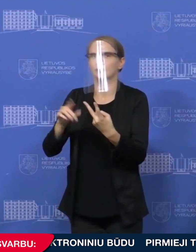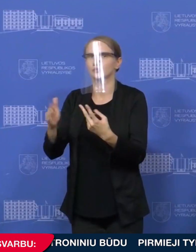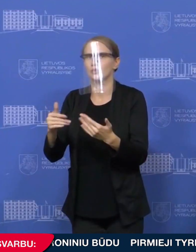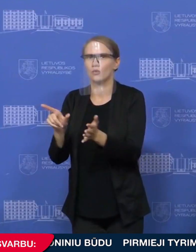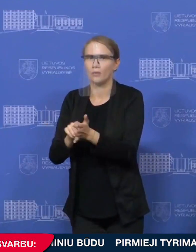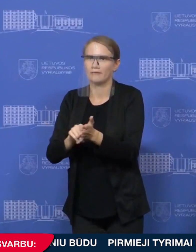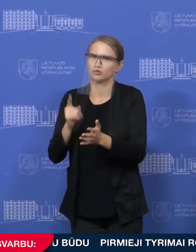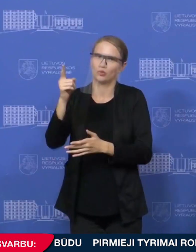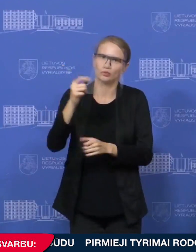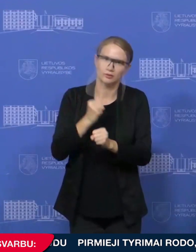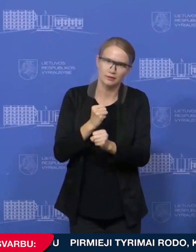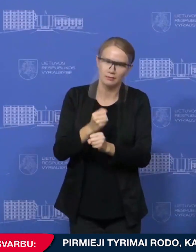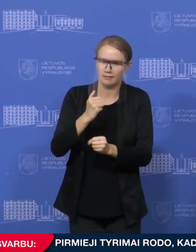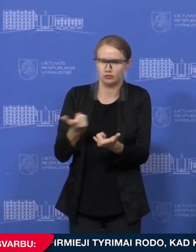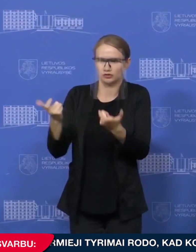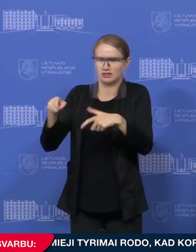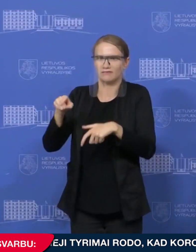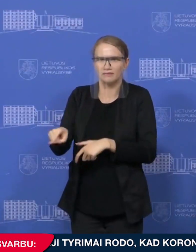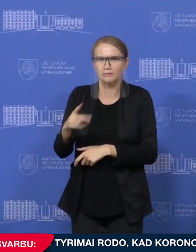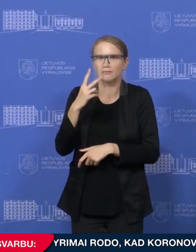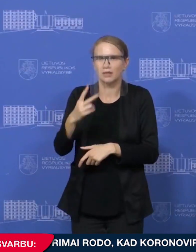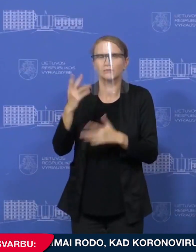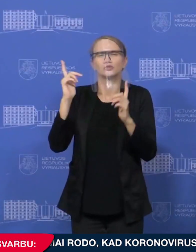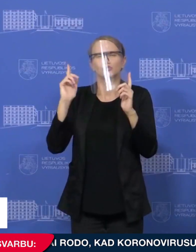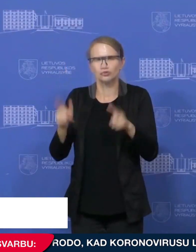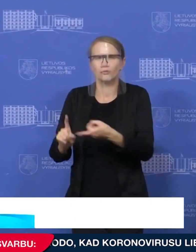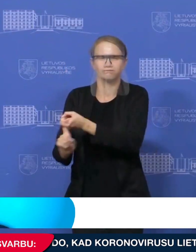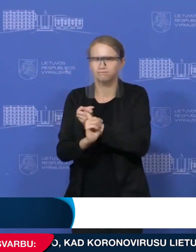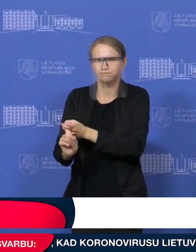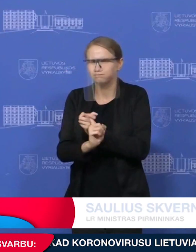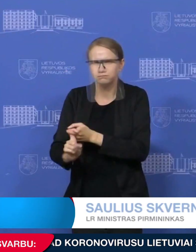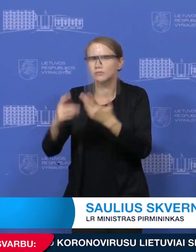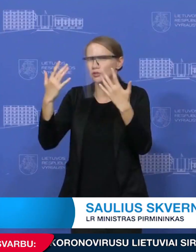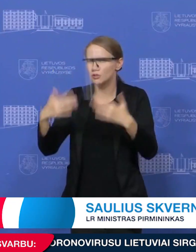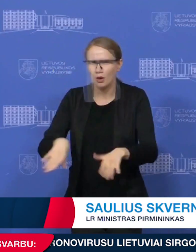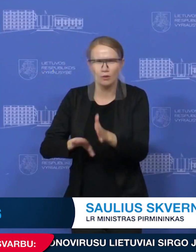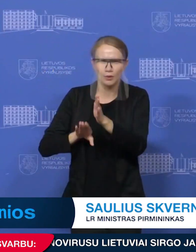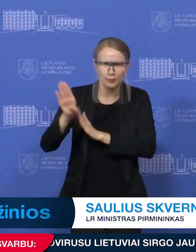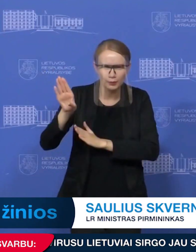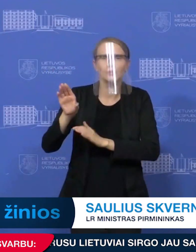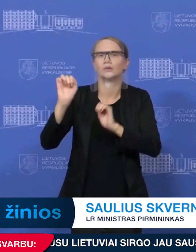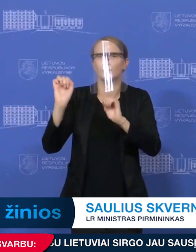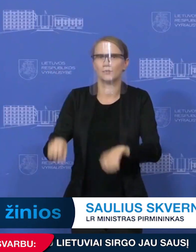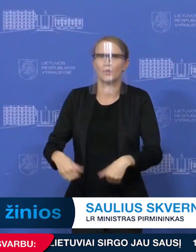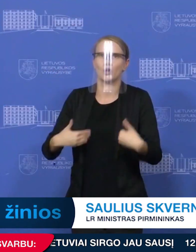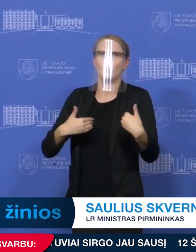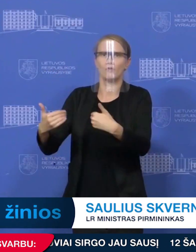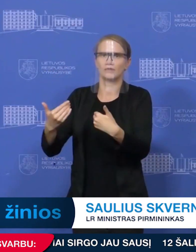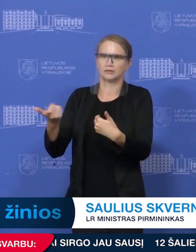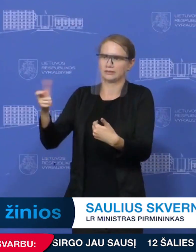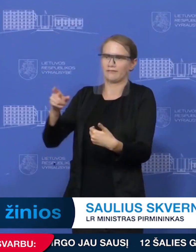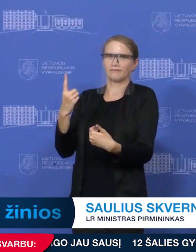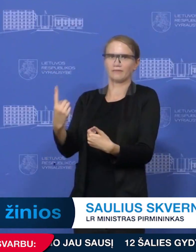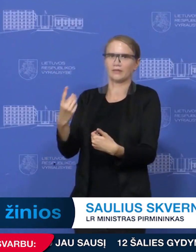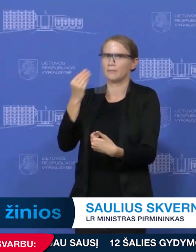matulinio darbo. Jeigu savalybė bus pasiektis tam tikras epidemiologinius rodiklis, tai gali būti taip, kad bus siūloma riboti, sakykime,